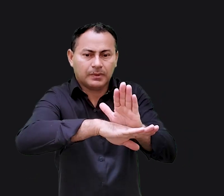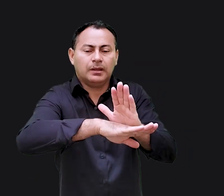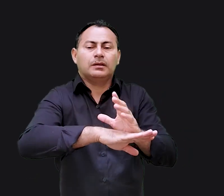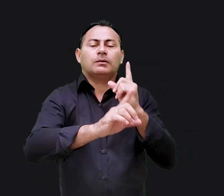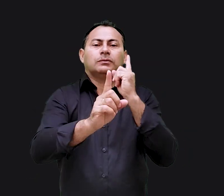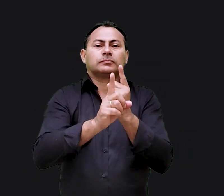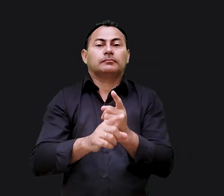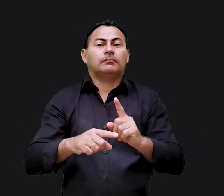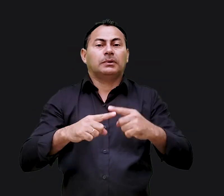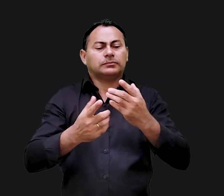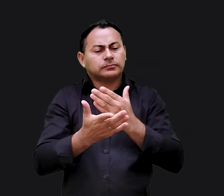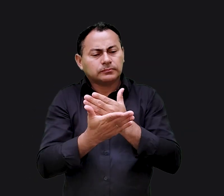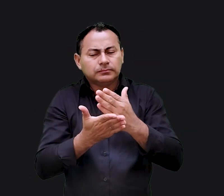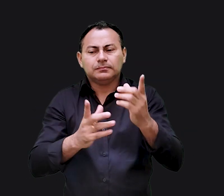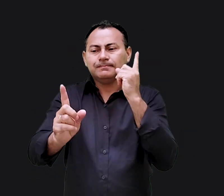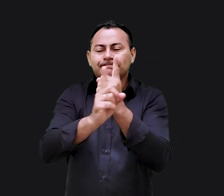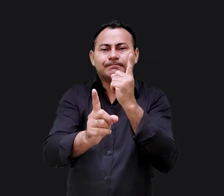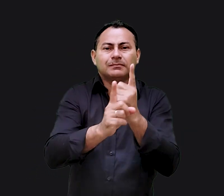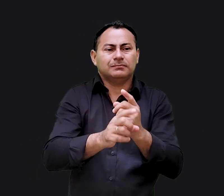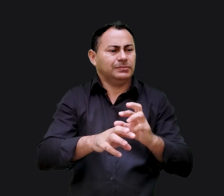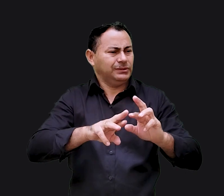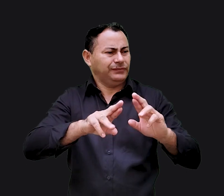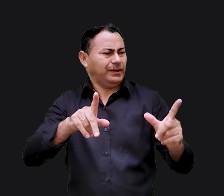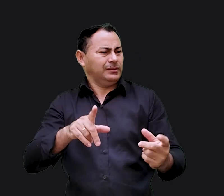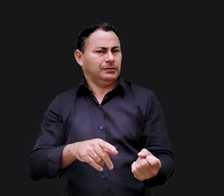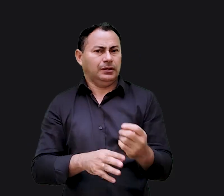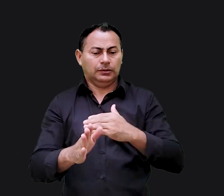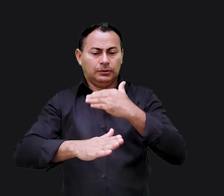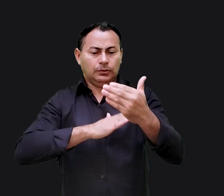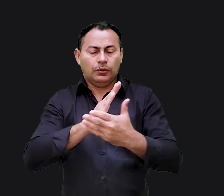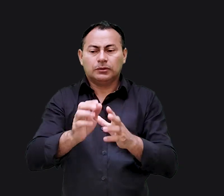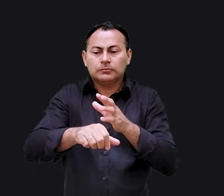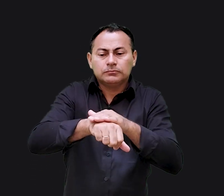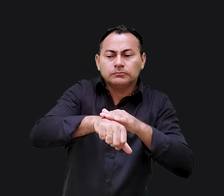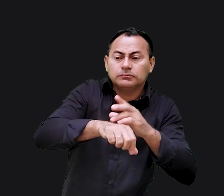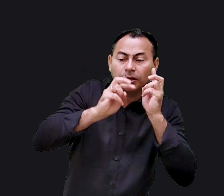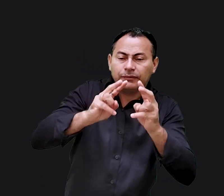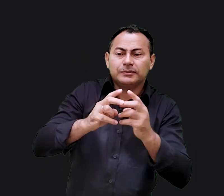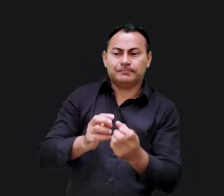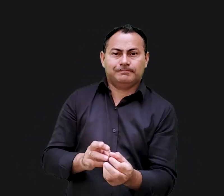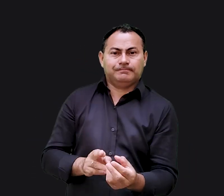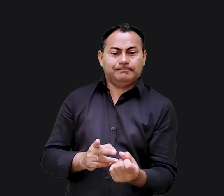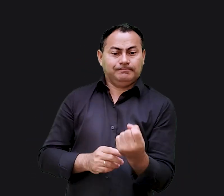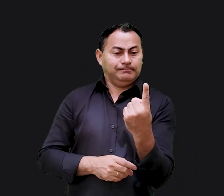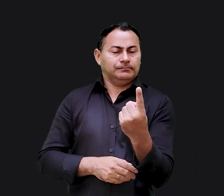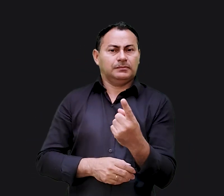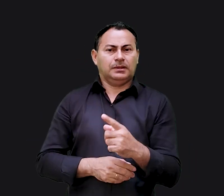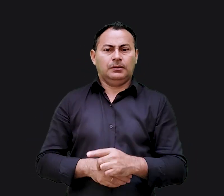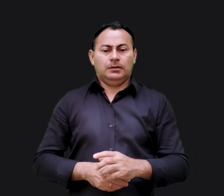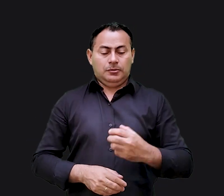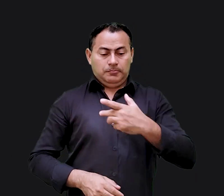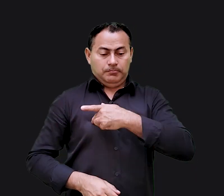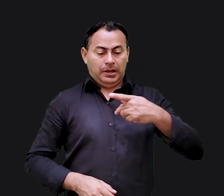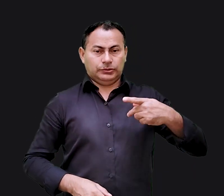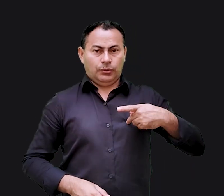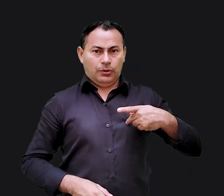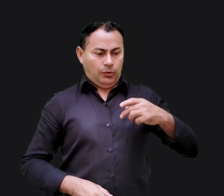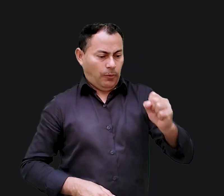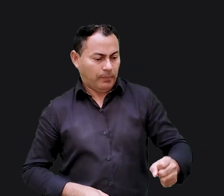eu o ajudaria a se encontrar só que comecei a encontrar exceções todos que eu consultava eram exceções até que na posição de pastor